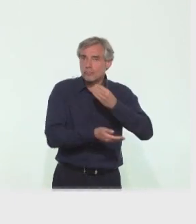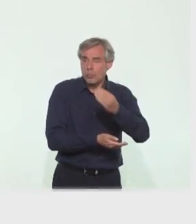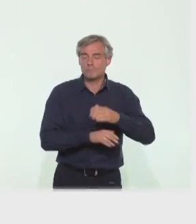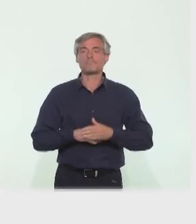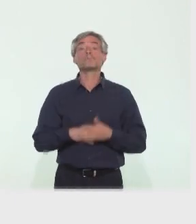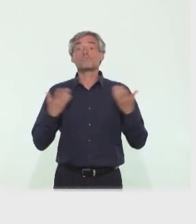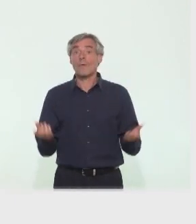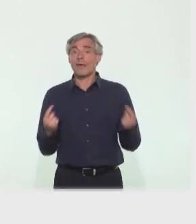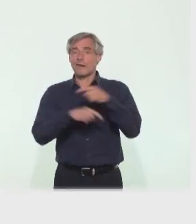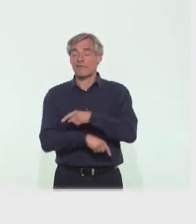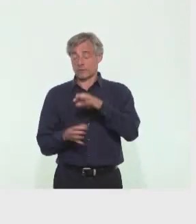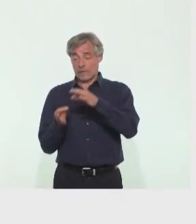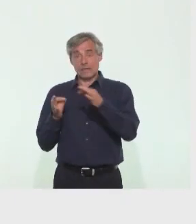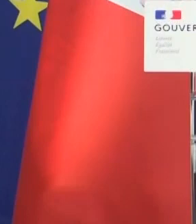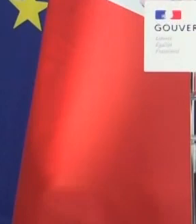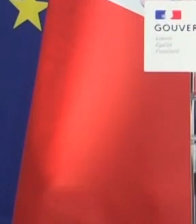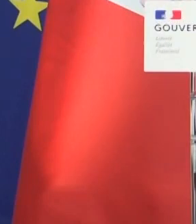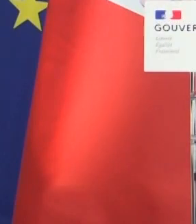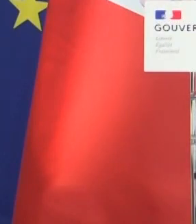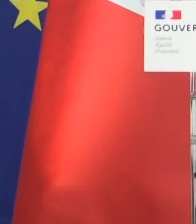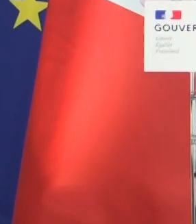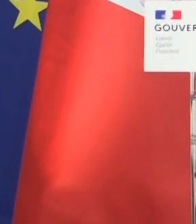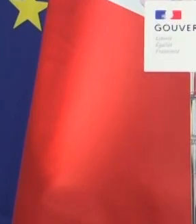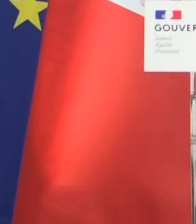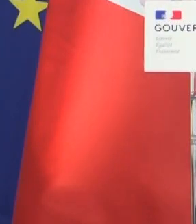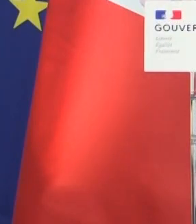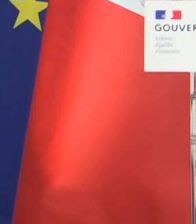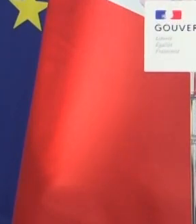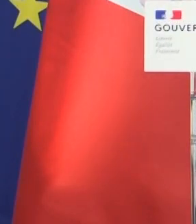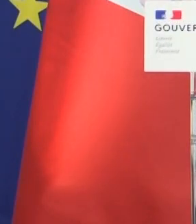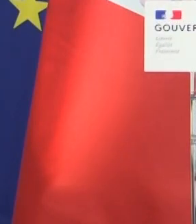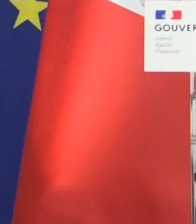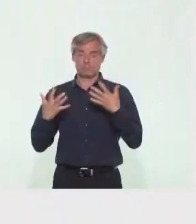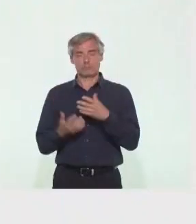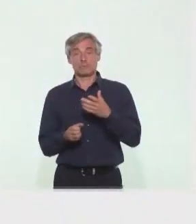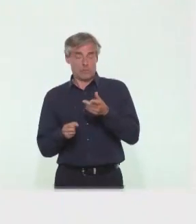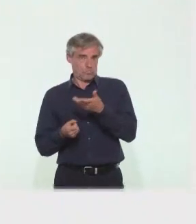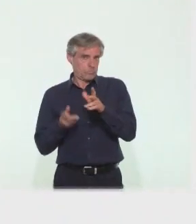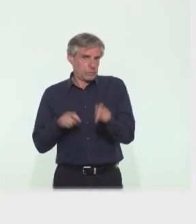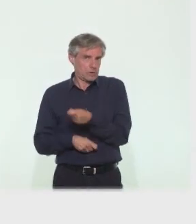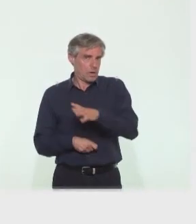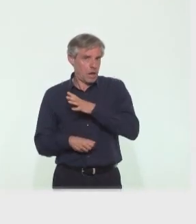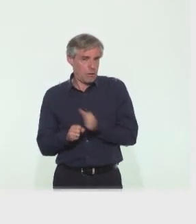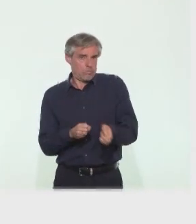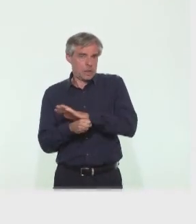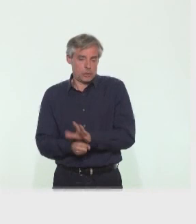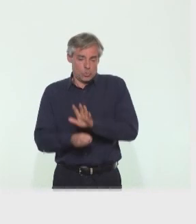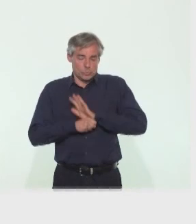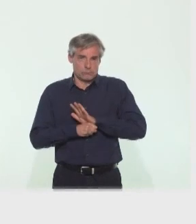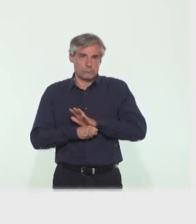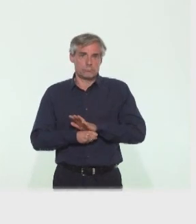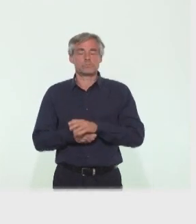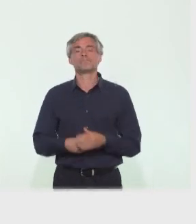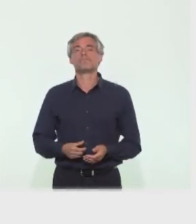Si votre test est positif, c'est que vous êtes porteur du virus, c'est que vous êtes atteint de la maladie Covid